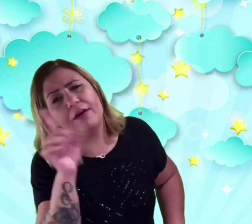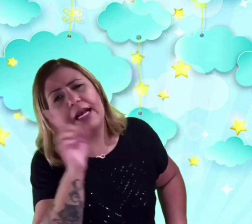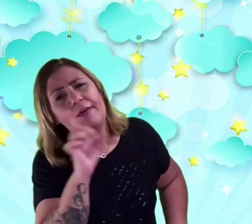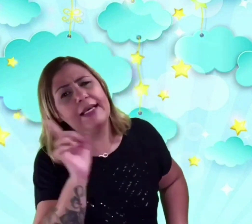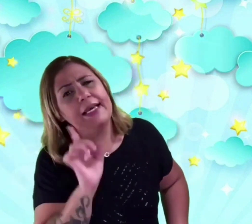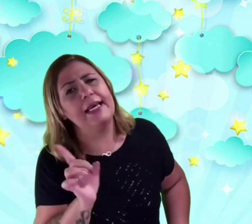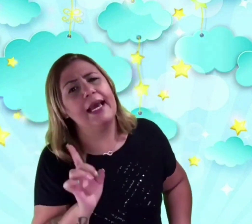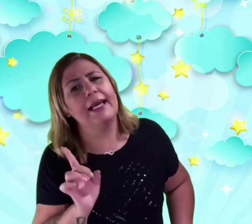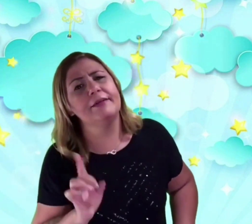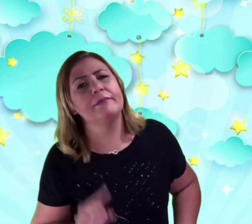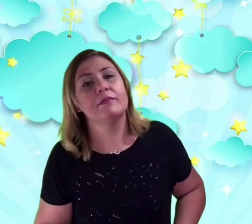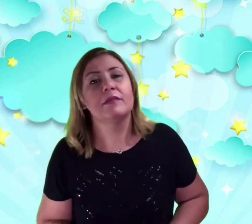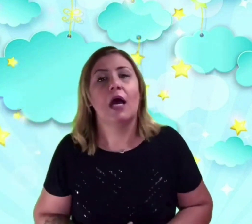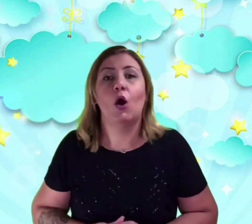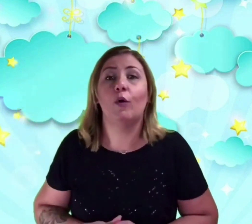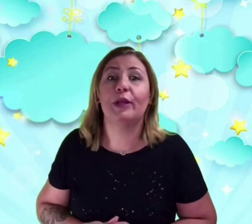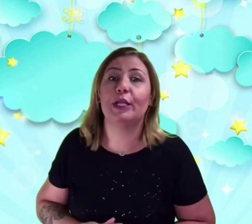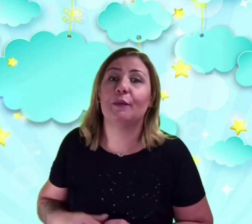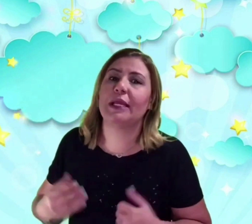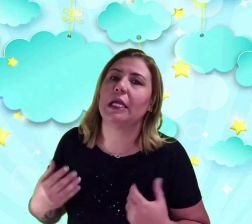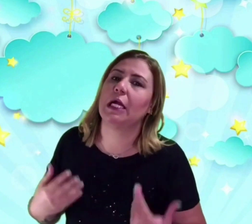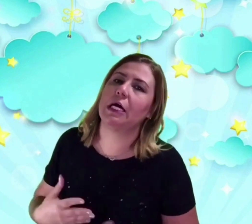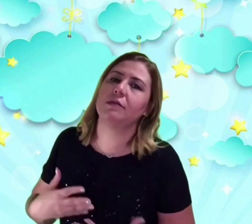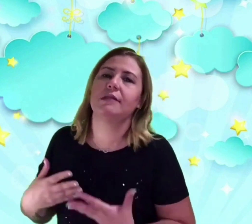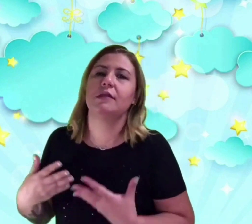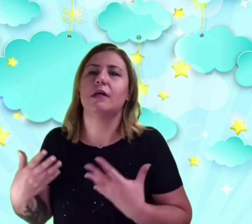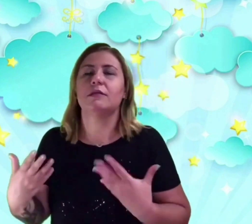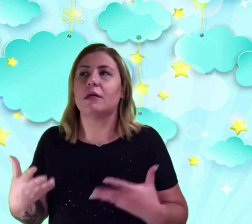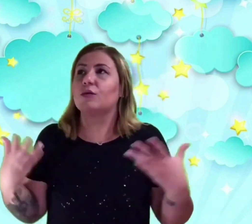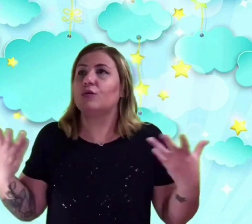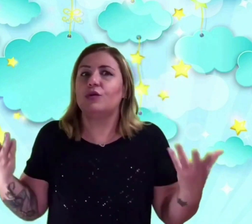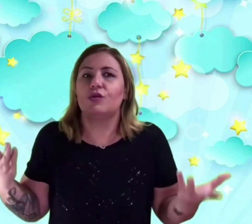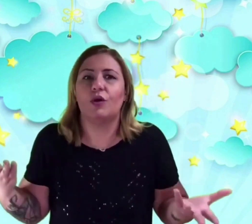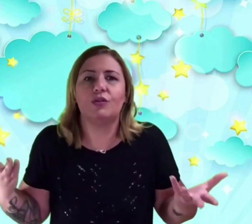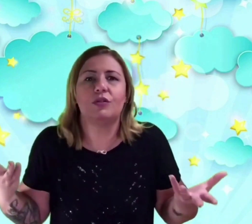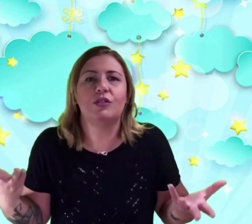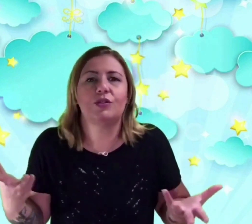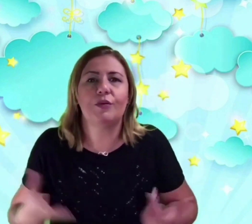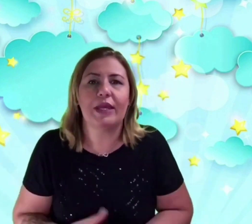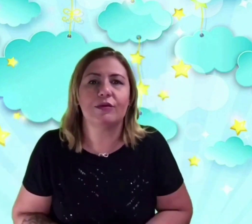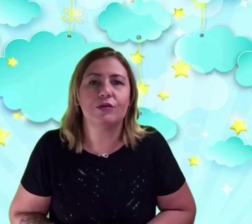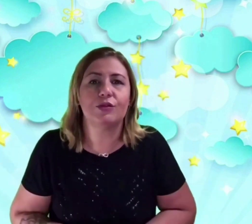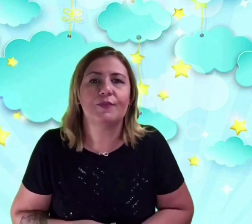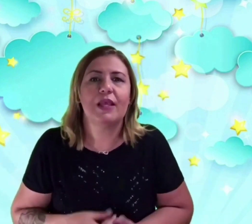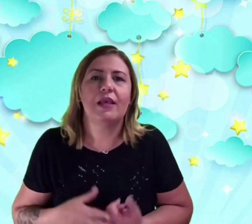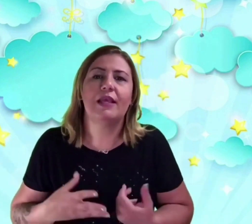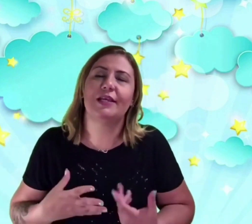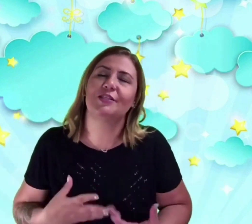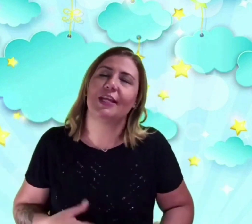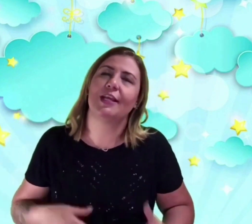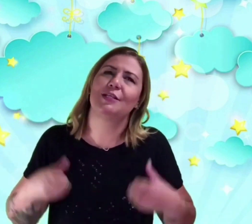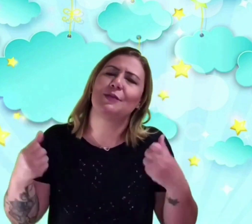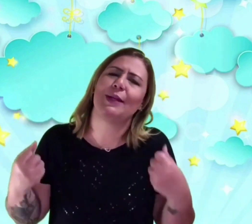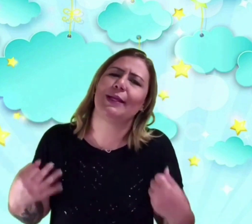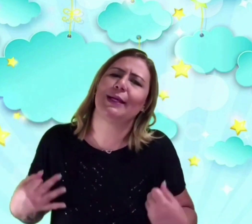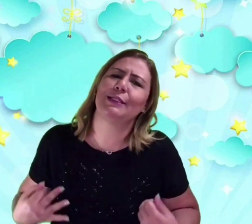barulhão aqui, hein? O menino brincando e se encantando com os sons dos instrumentos. E a estrela explica